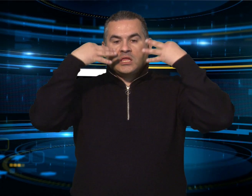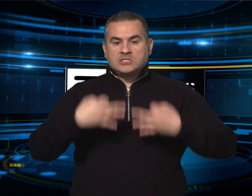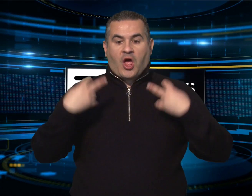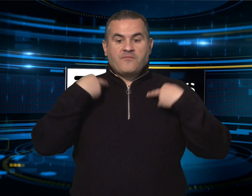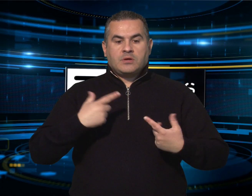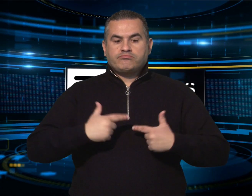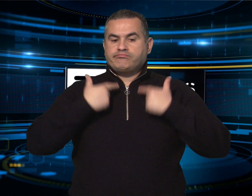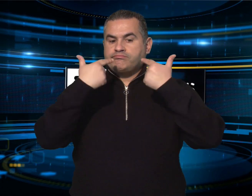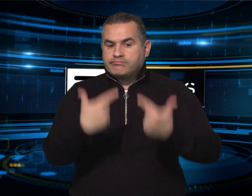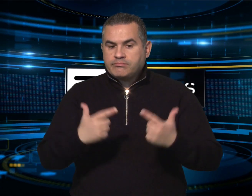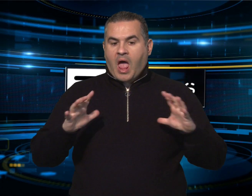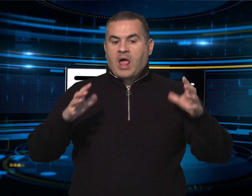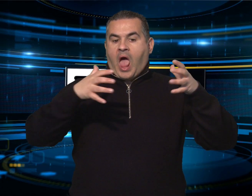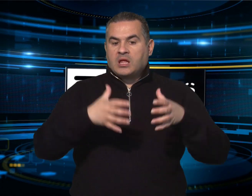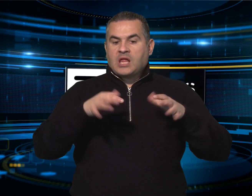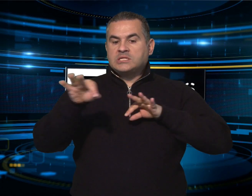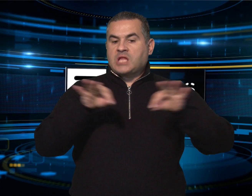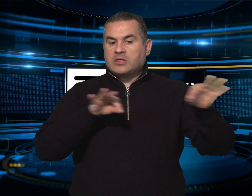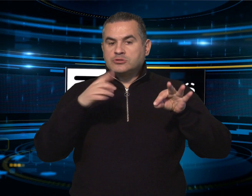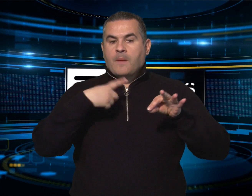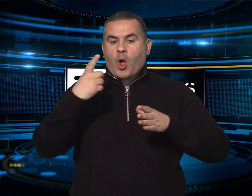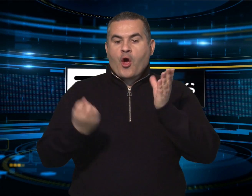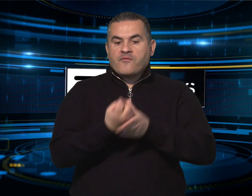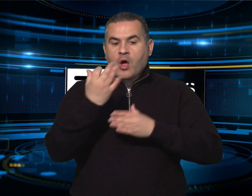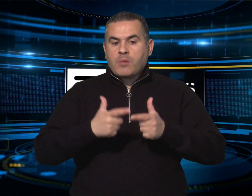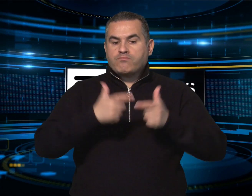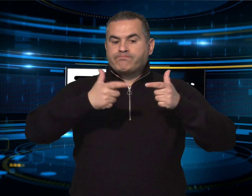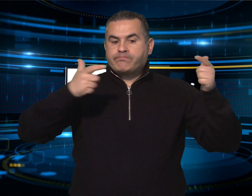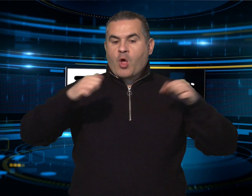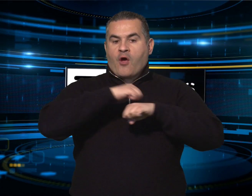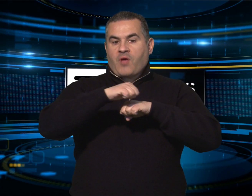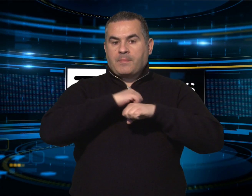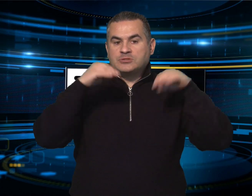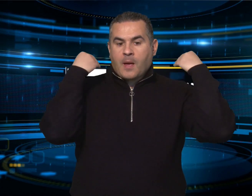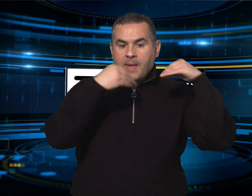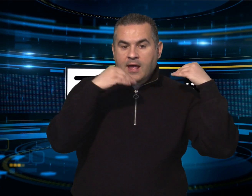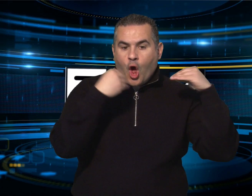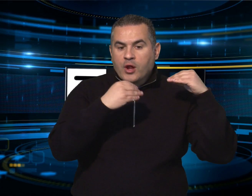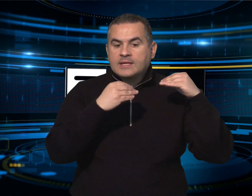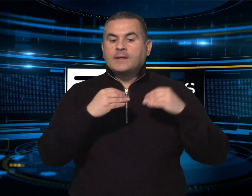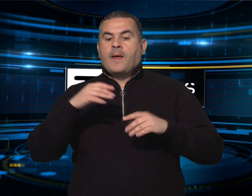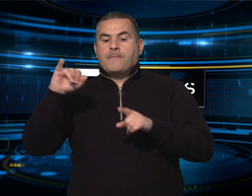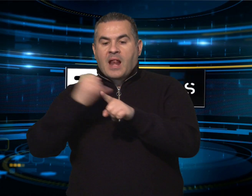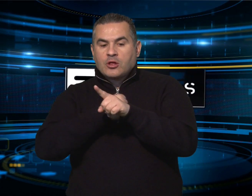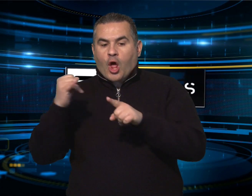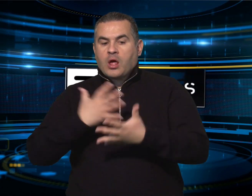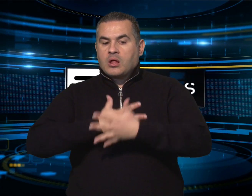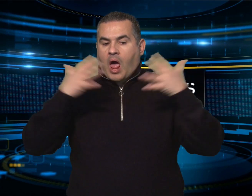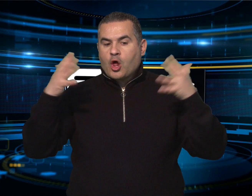eccellenza italiana sta acquisendo un'importanza assoluta nell'ambito dei formaggi duri. L'operazione è stata presentata stamattina a Oristano nel